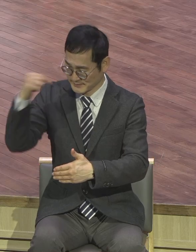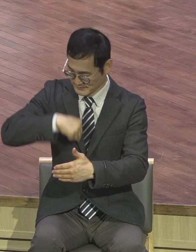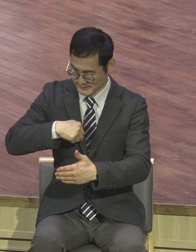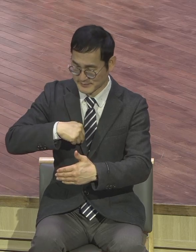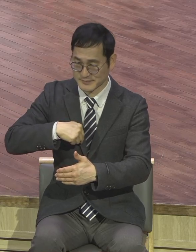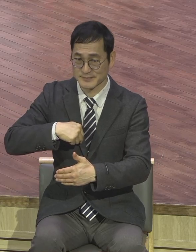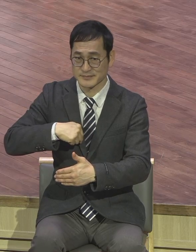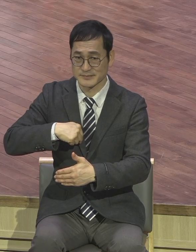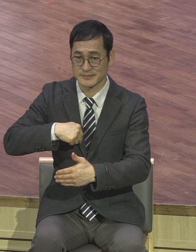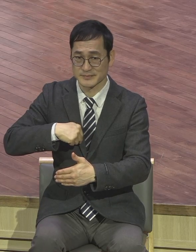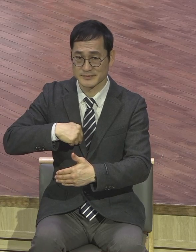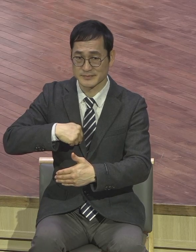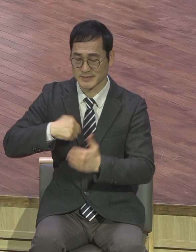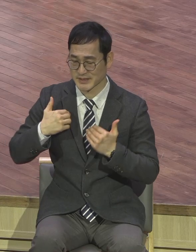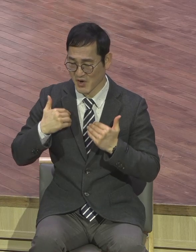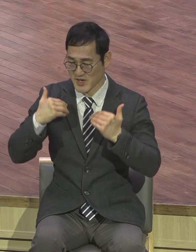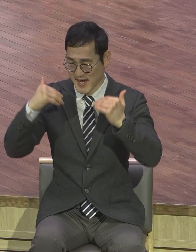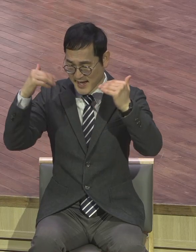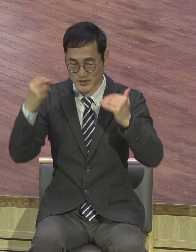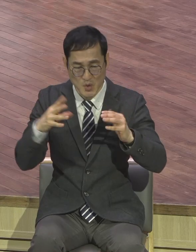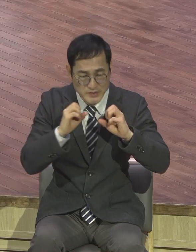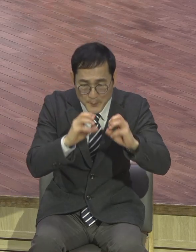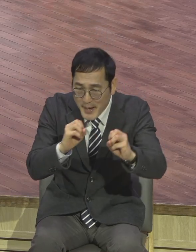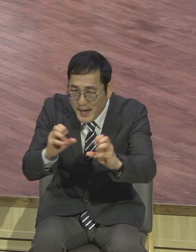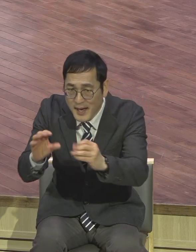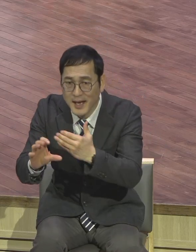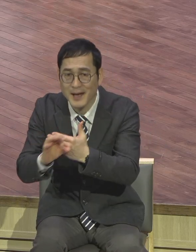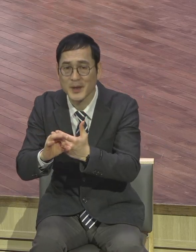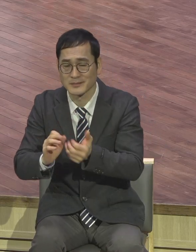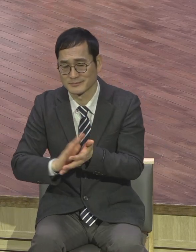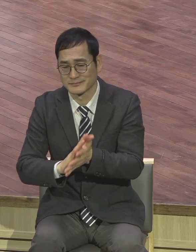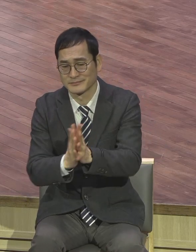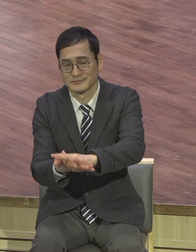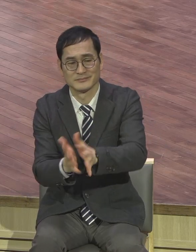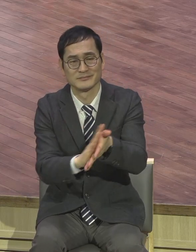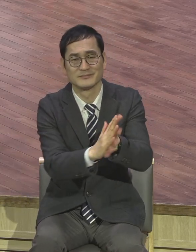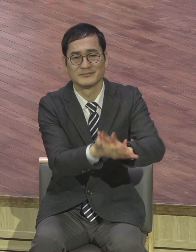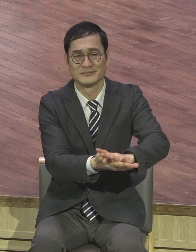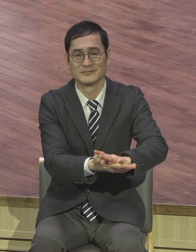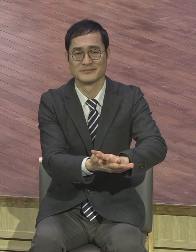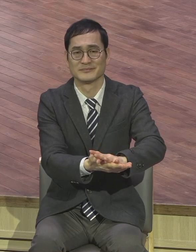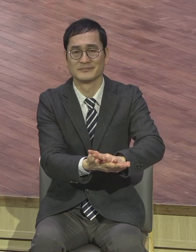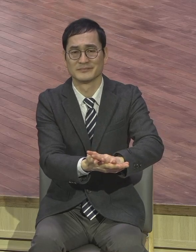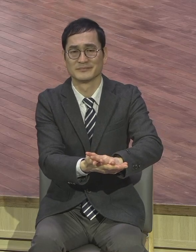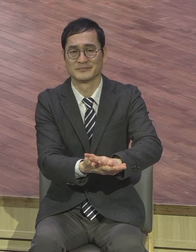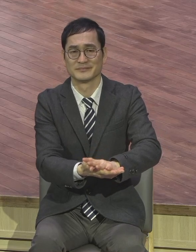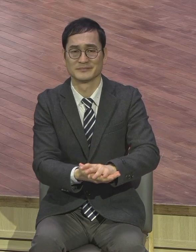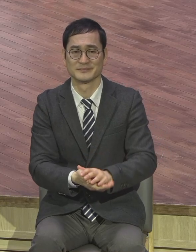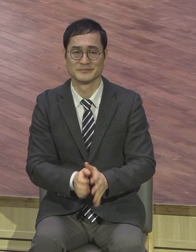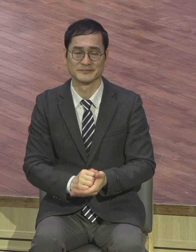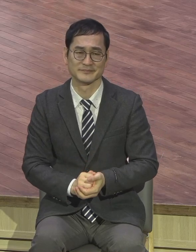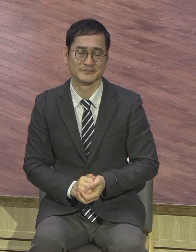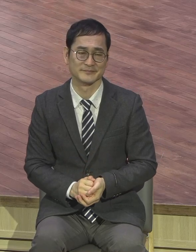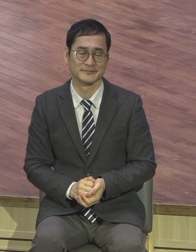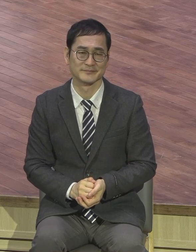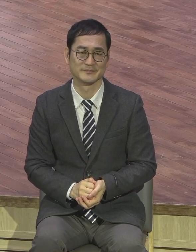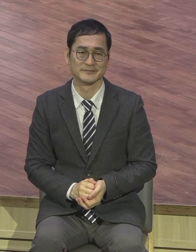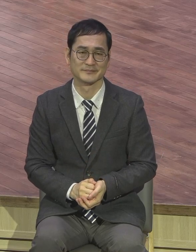복음 문화가 회복이 된다. 그런 말씀이 특별히 하나님께서 복음을 깨닫게